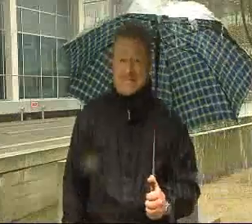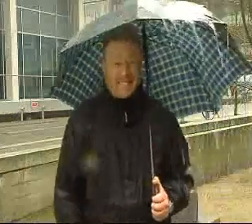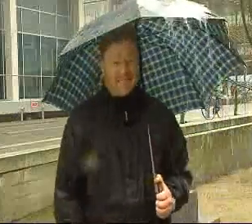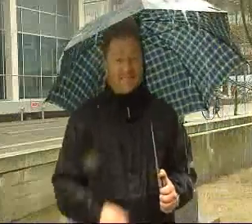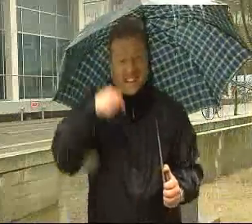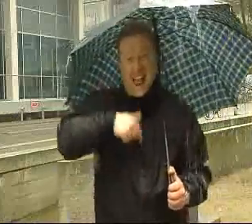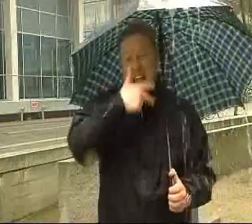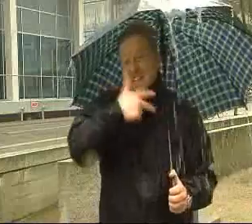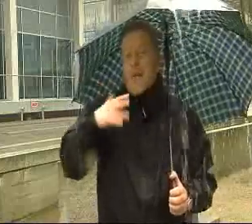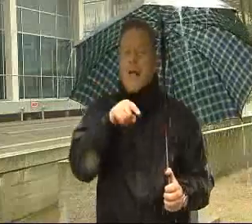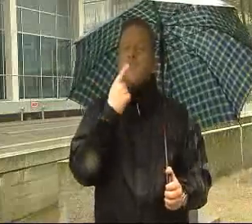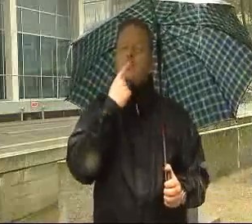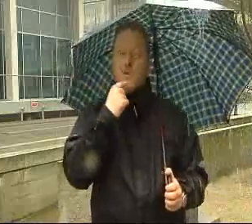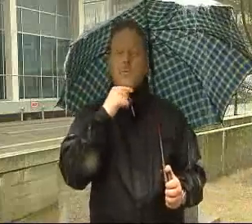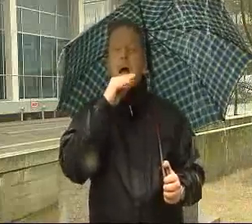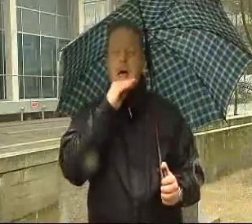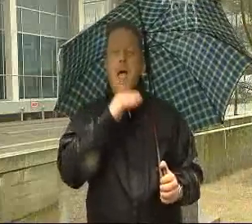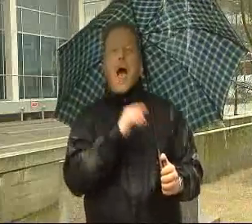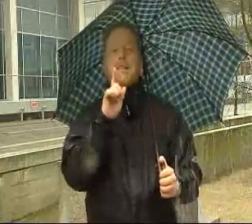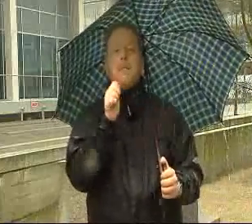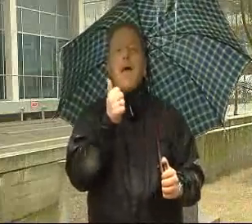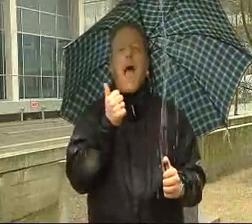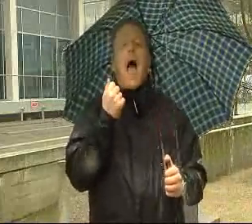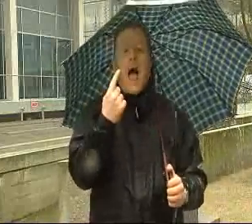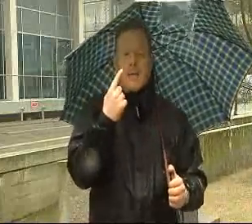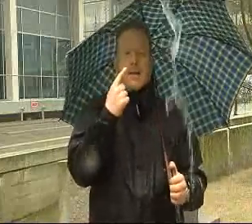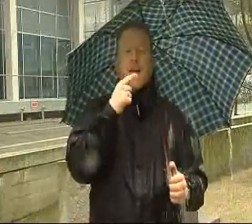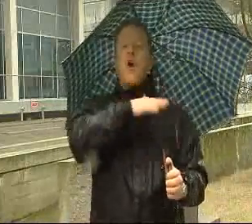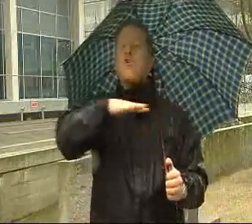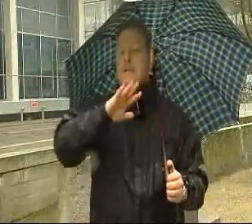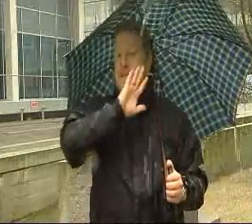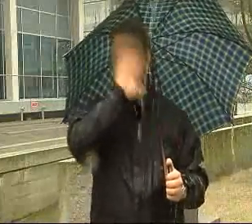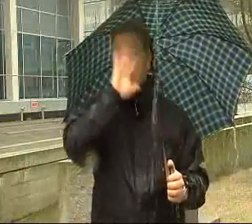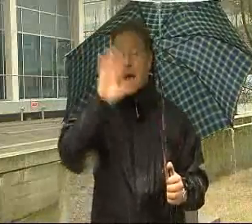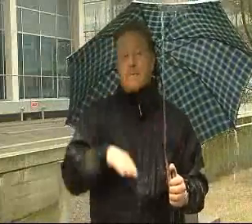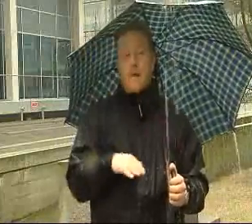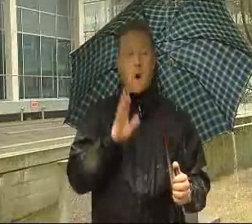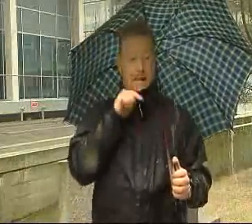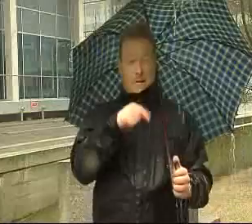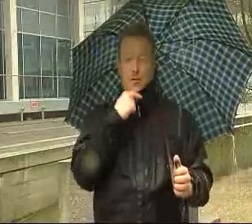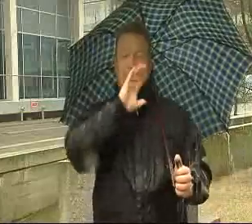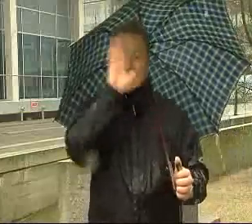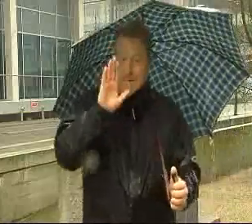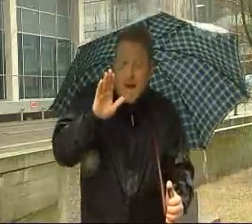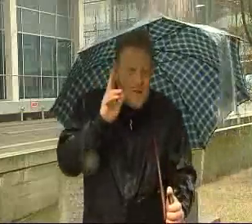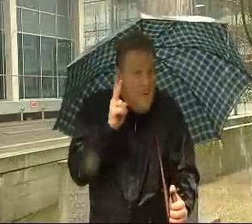I Danmark har vi det, der hedder tempereret kystklima, og i modsætning til andre steder med samme klima varierer vejret ret så meget,